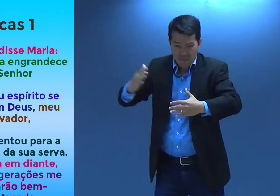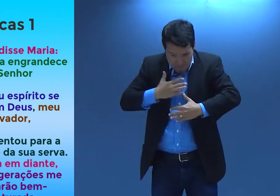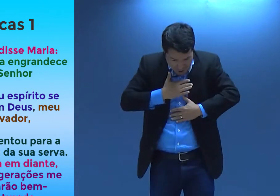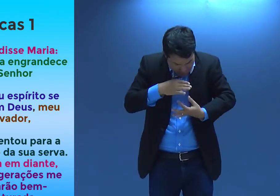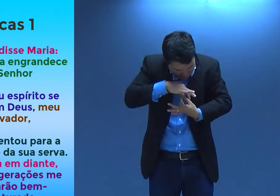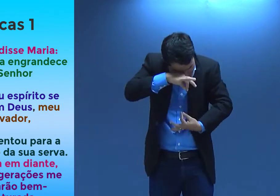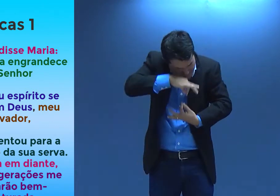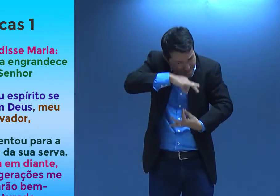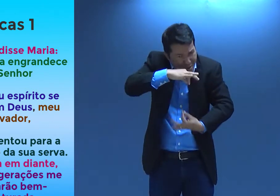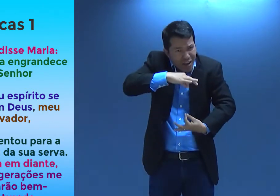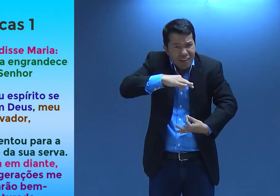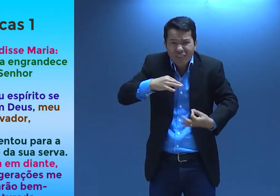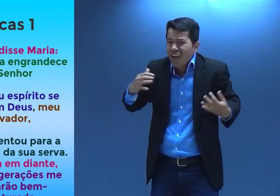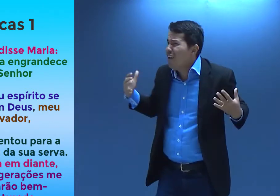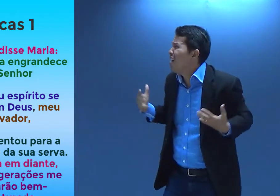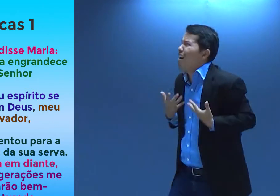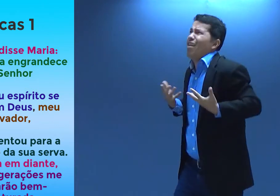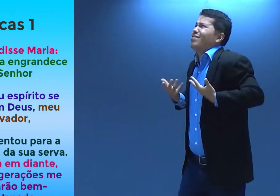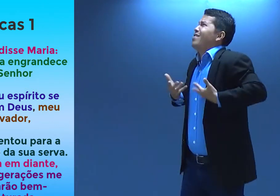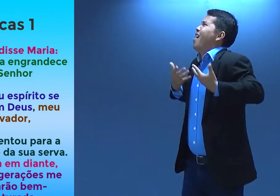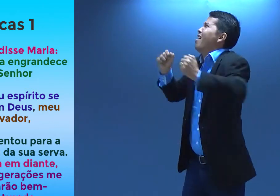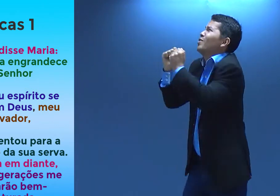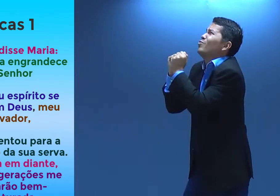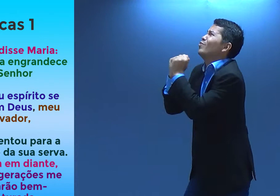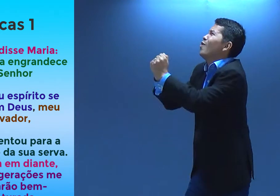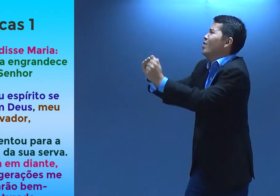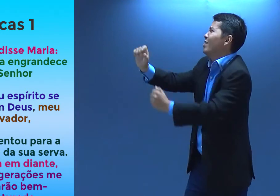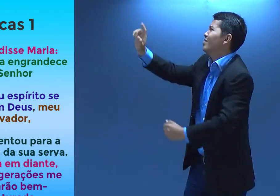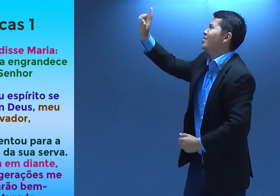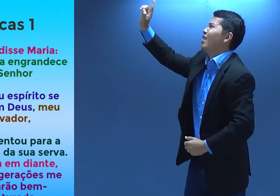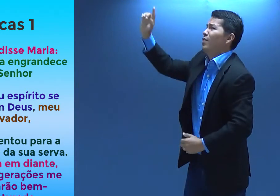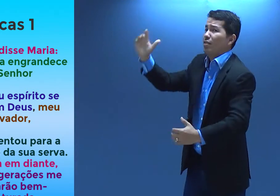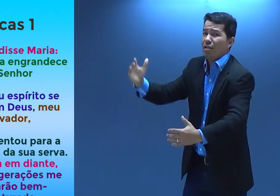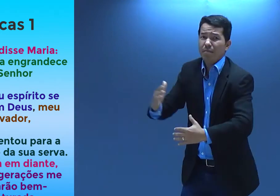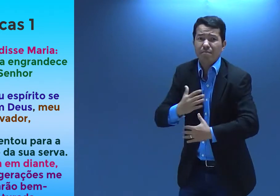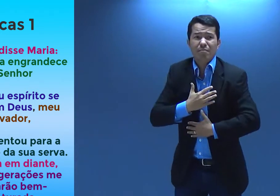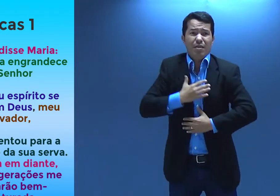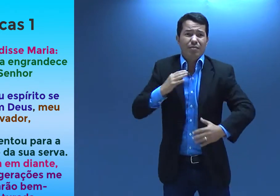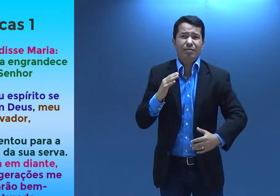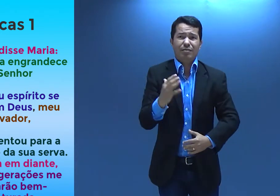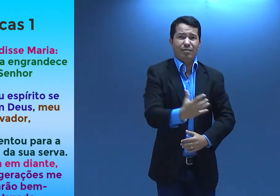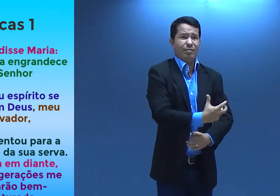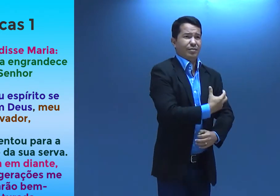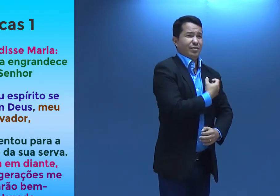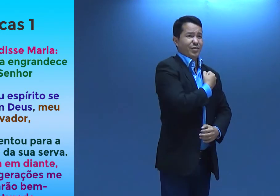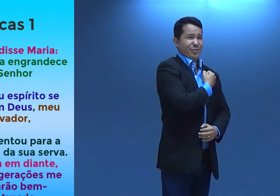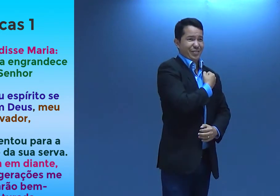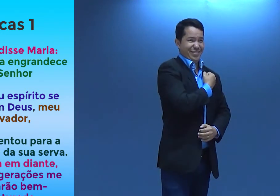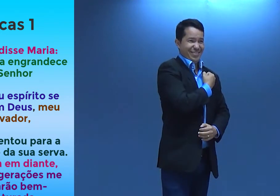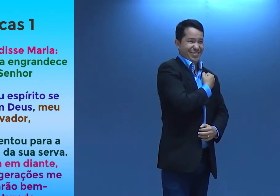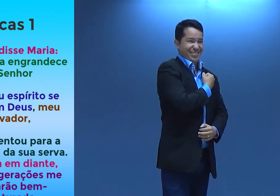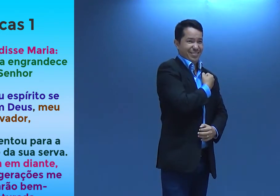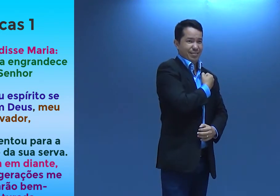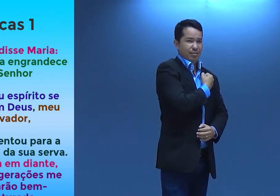E o meu espírito, ele se alegra com Deus. Ele é o meu salvador.